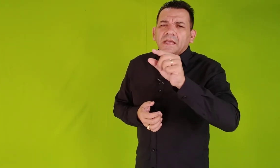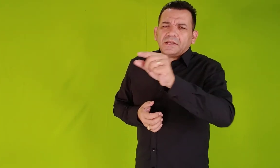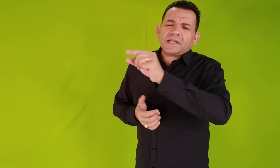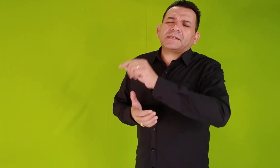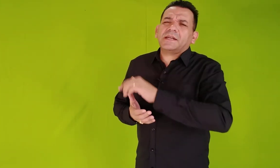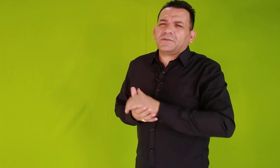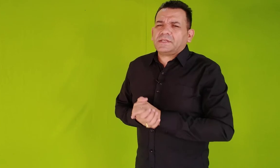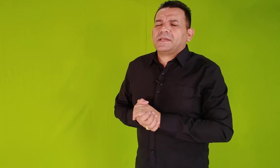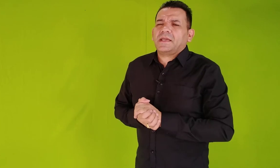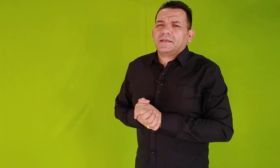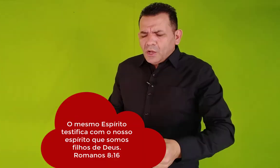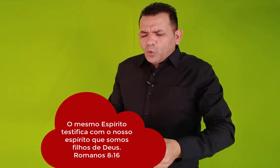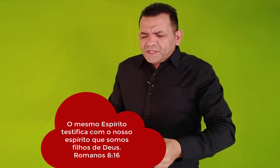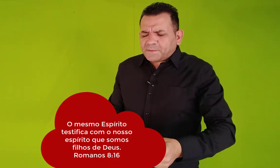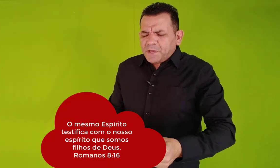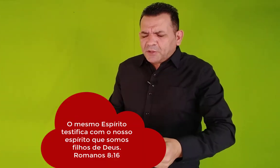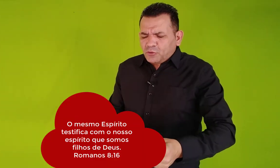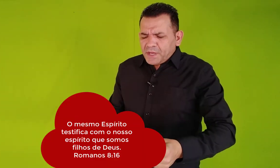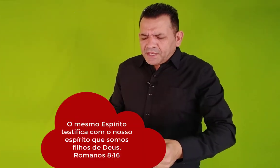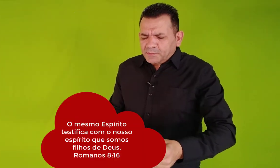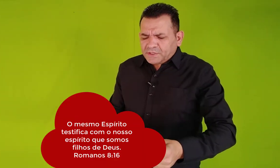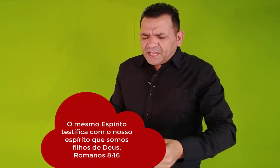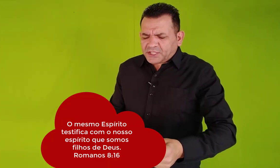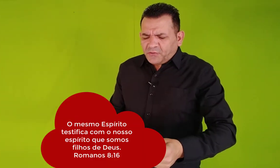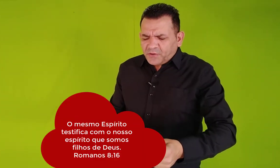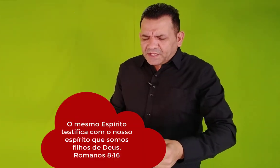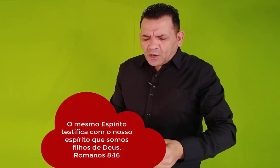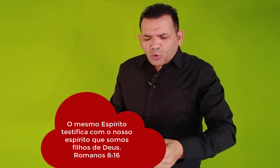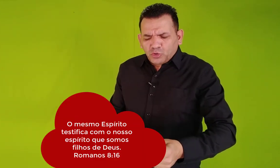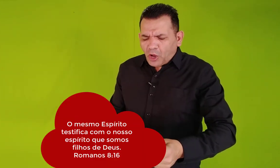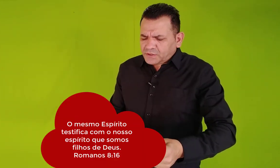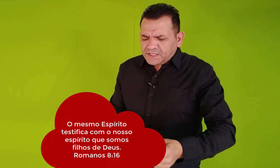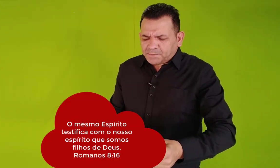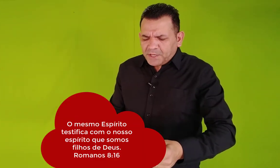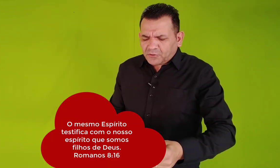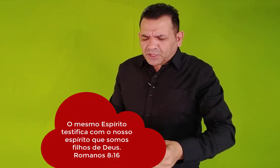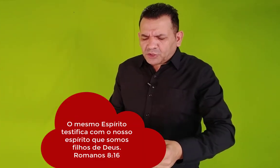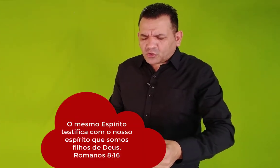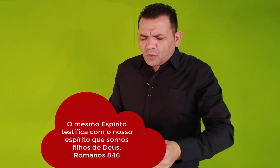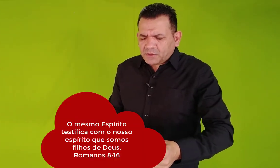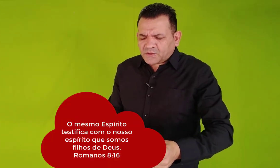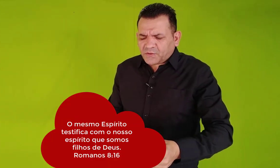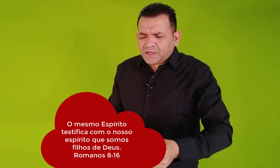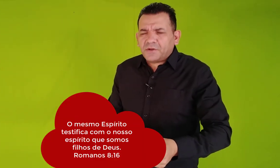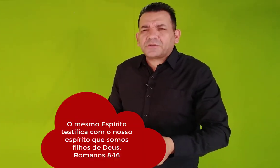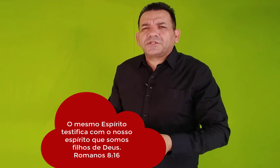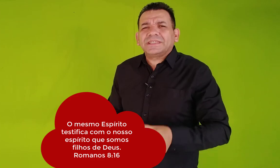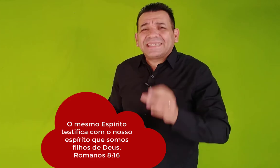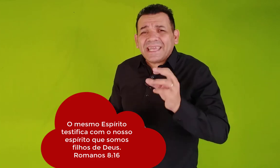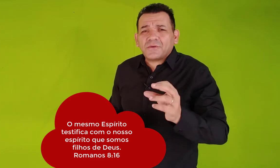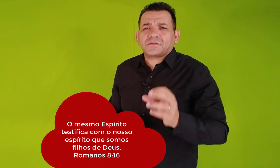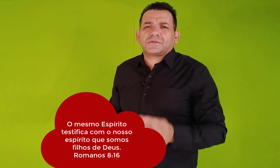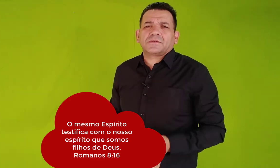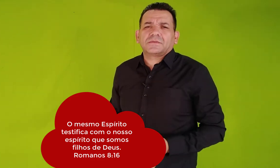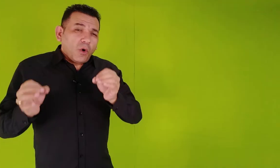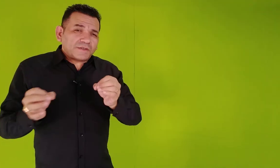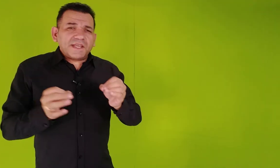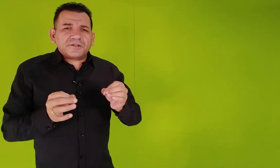está escrito assim. O Espírito mesmo testifica com o nosso Espírito que somos filhos de Deus. Ou seja,